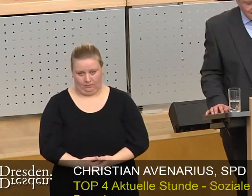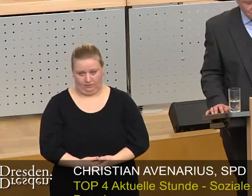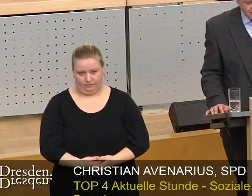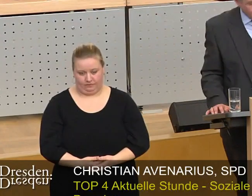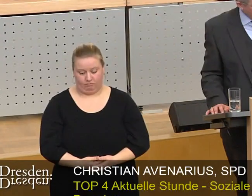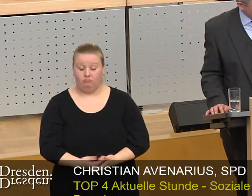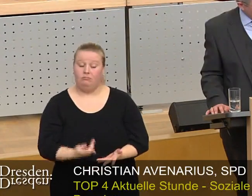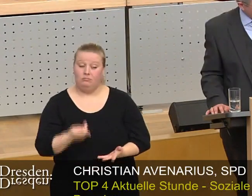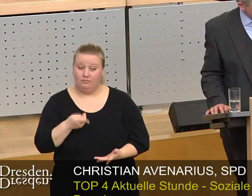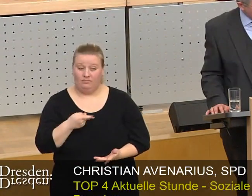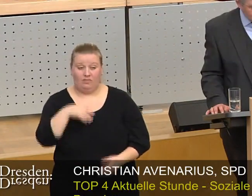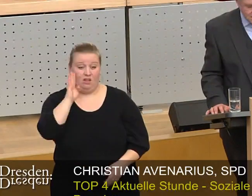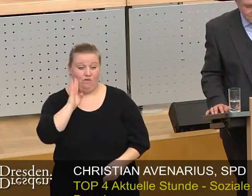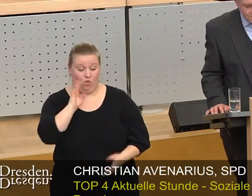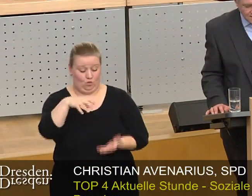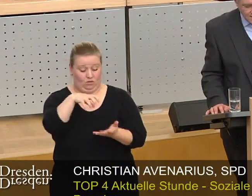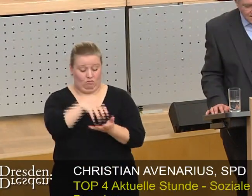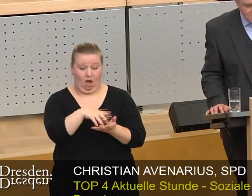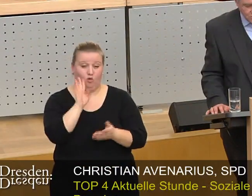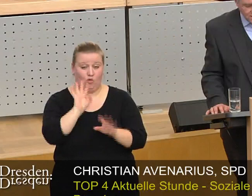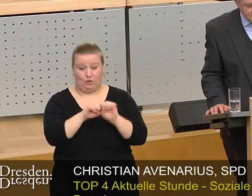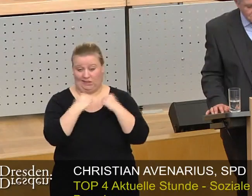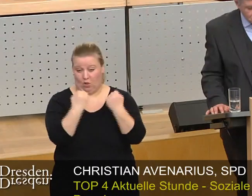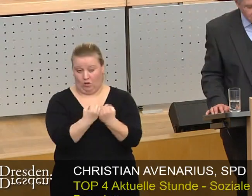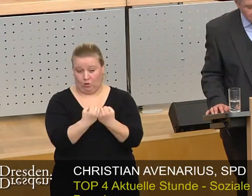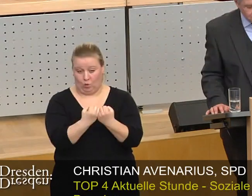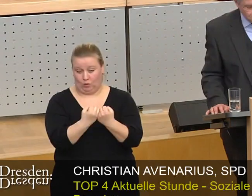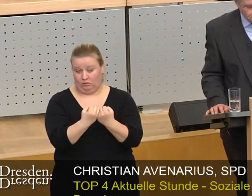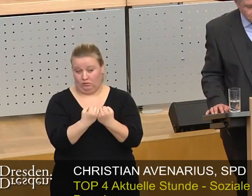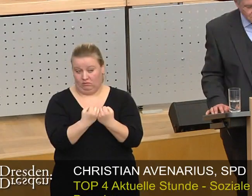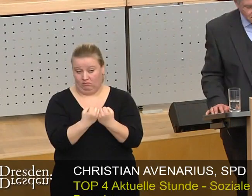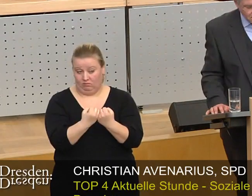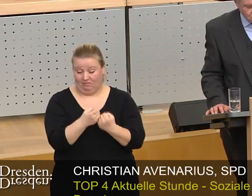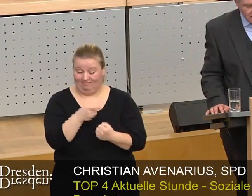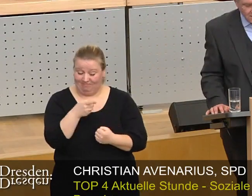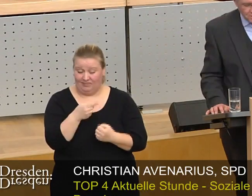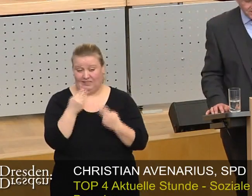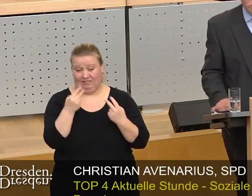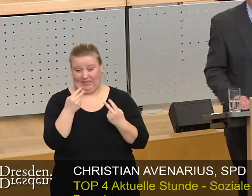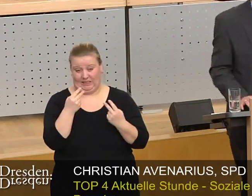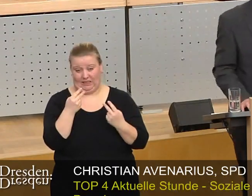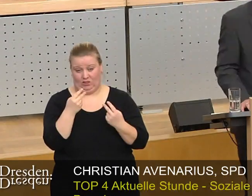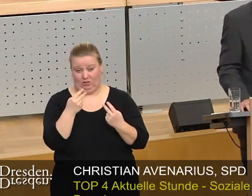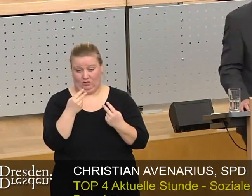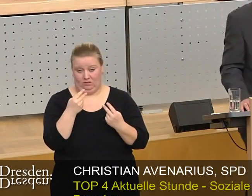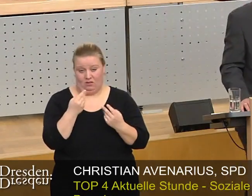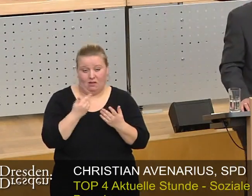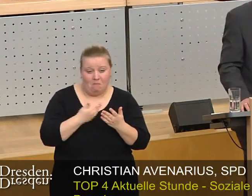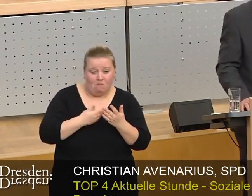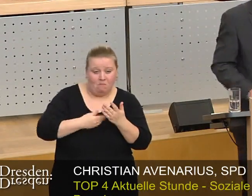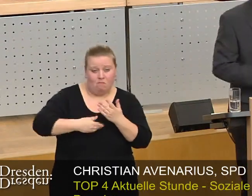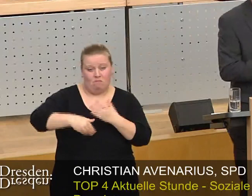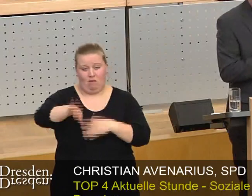Ein solcher Wohnungsmarkt ist nur durch eine zügige, vor allem aber stetige Erweiterung